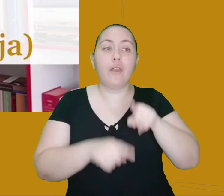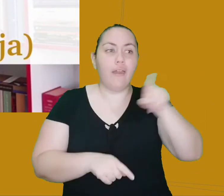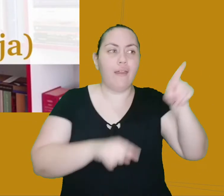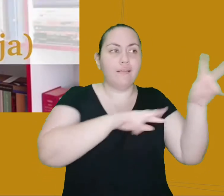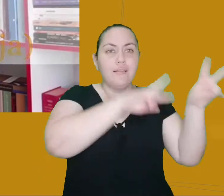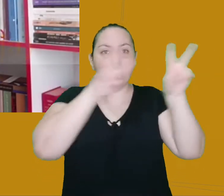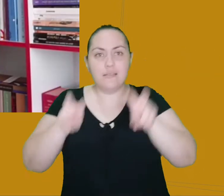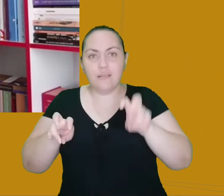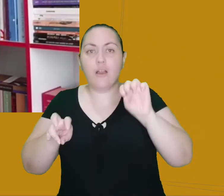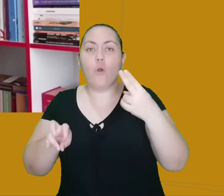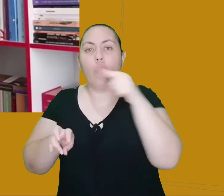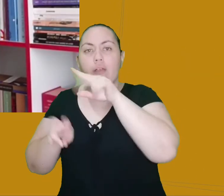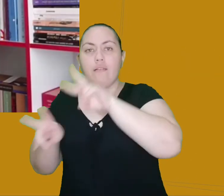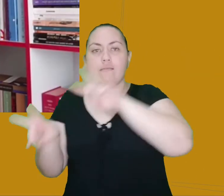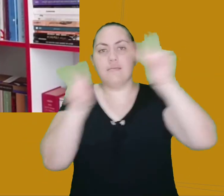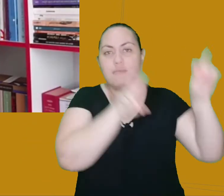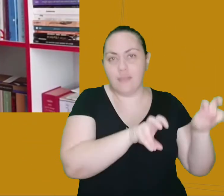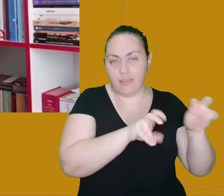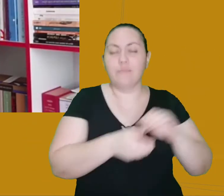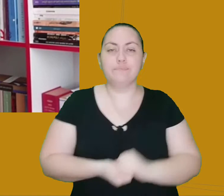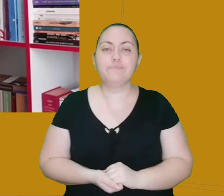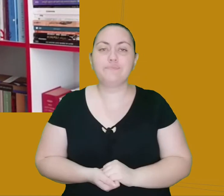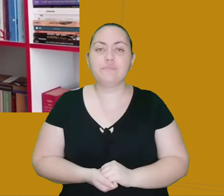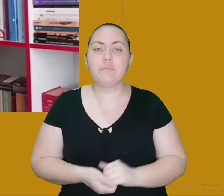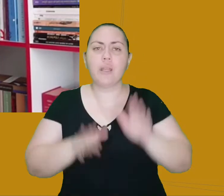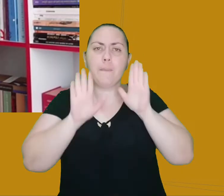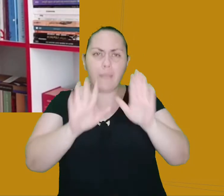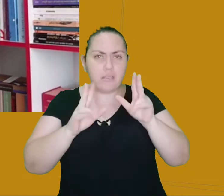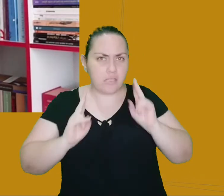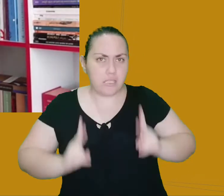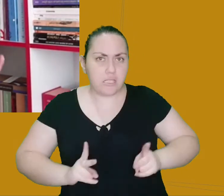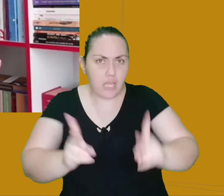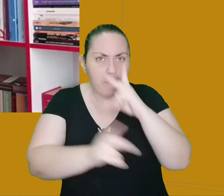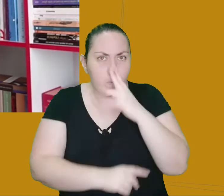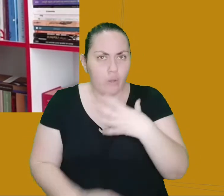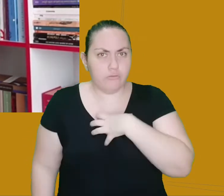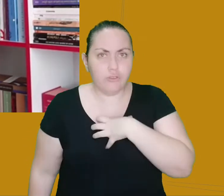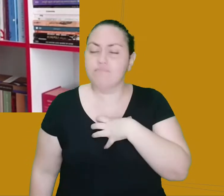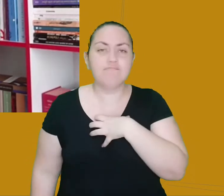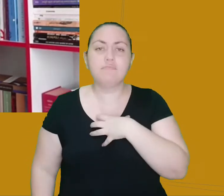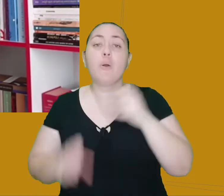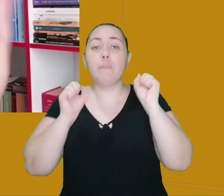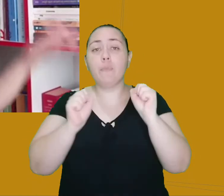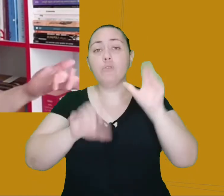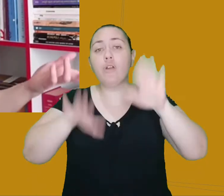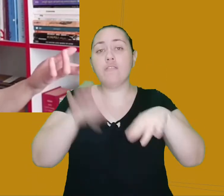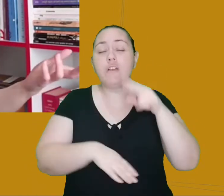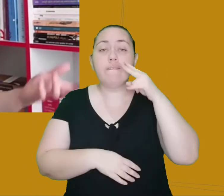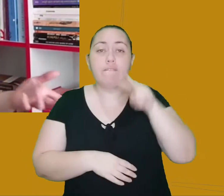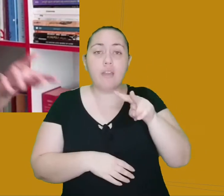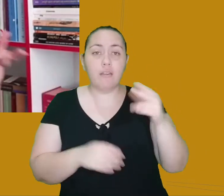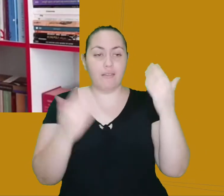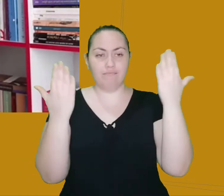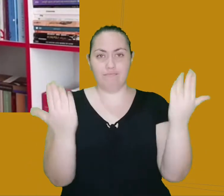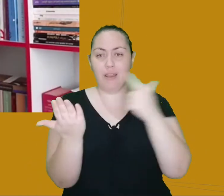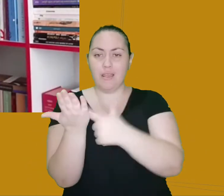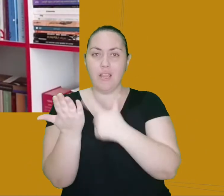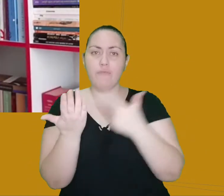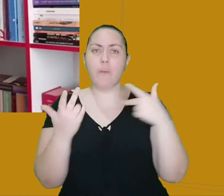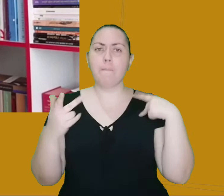Nem toda a intertextualidade acontece da mesma forma. Elas podem ser vistas, por exemplo, em personagens parecidas, personagens com os mesmos